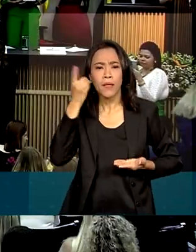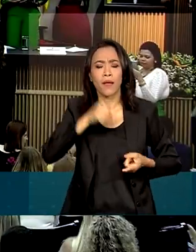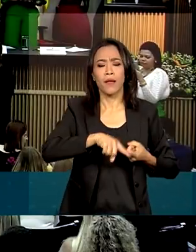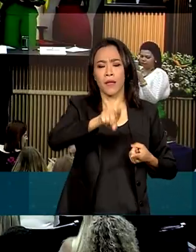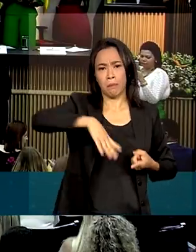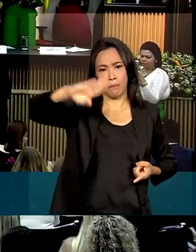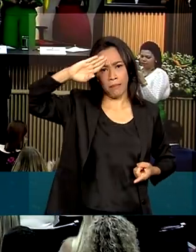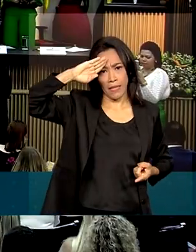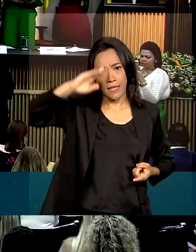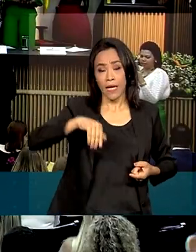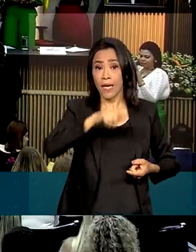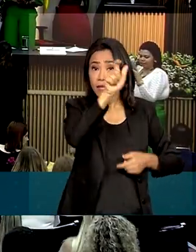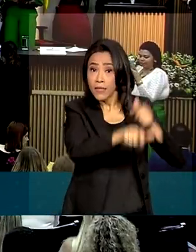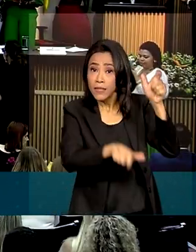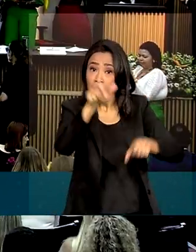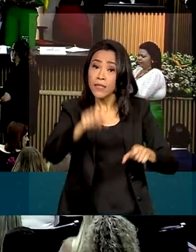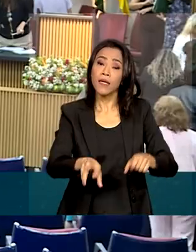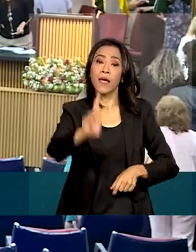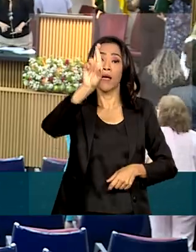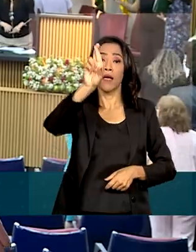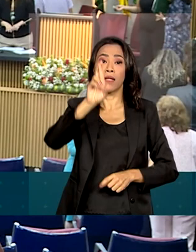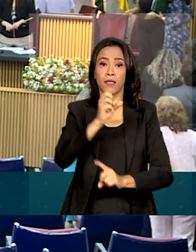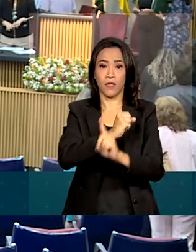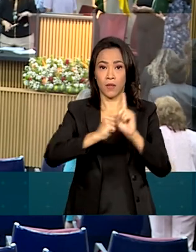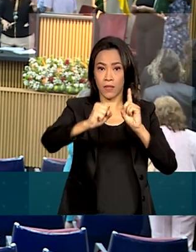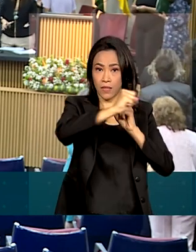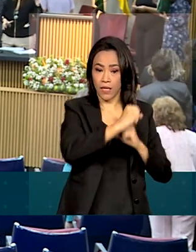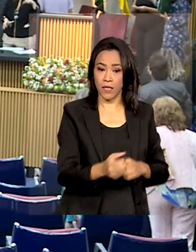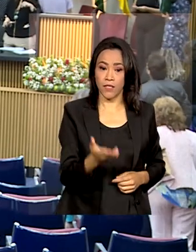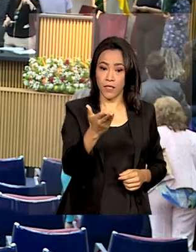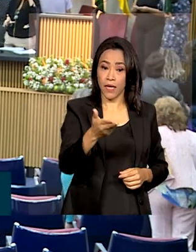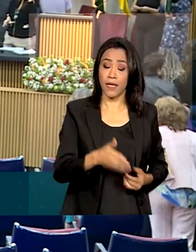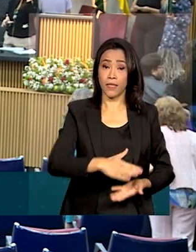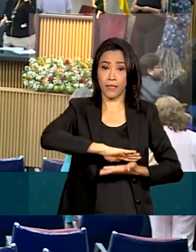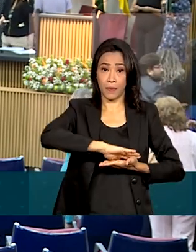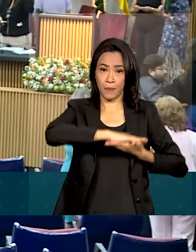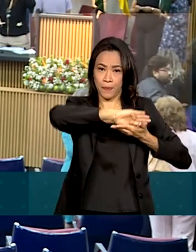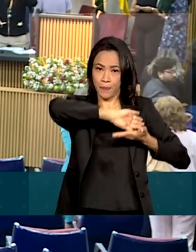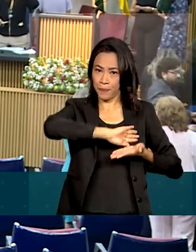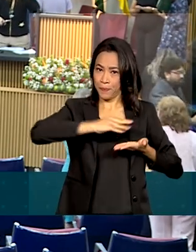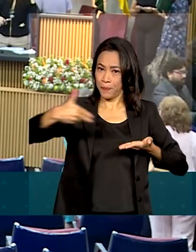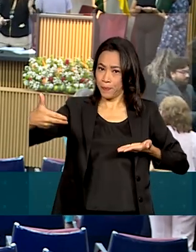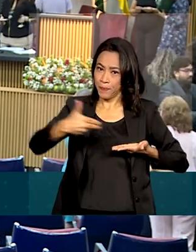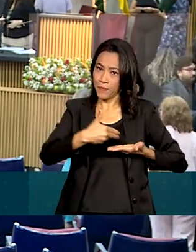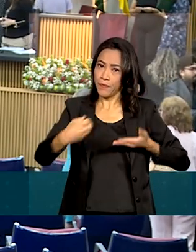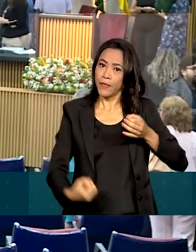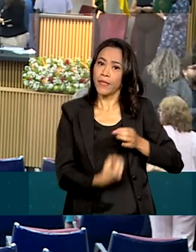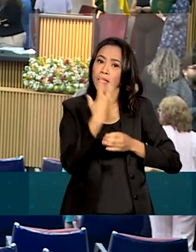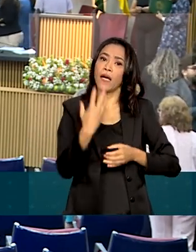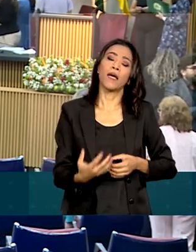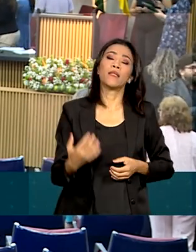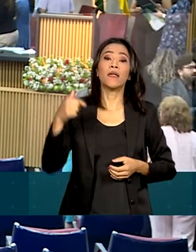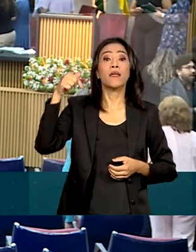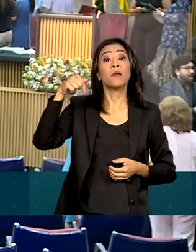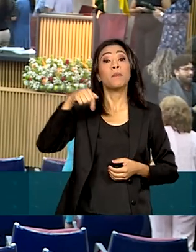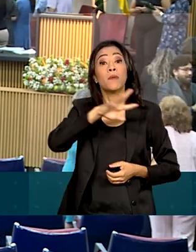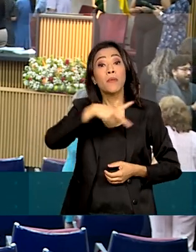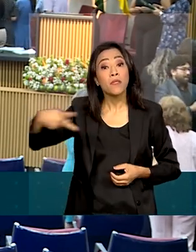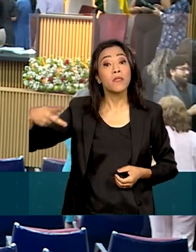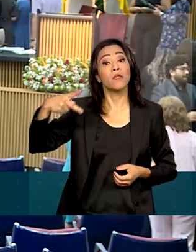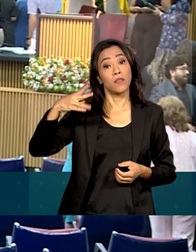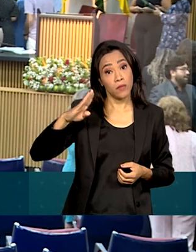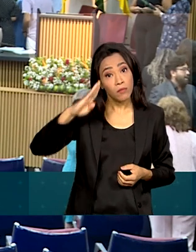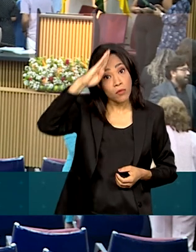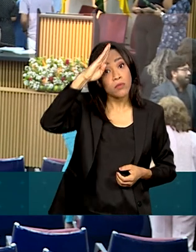e representantes da sociedade civil. A condecoração foi criada este mês pelo presidente Jair Bolsonaro por meio de